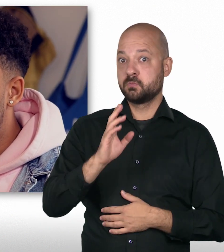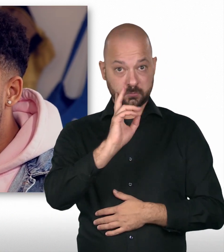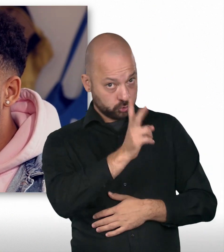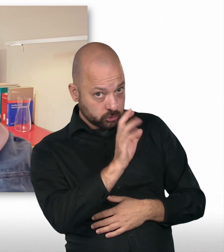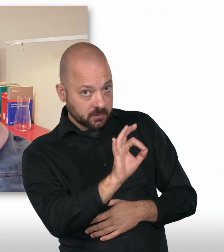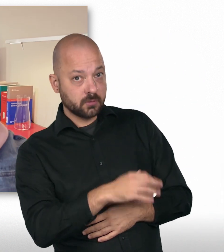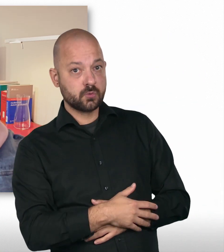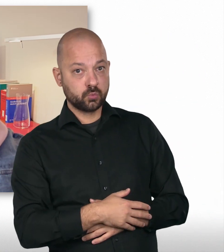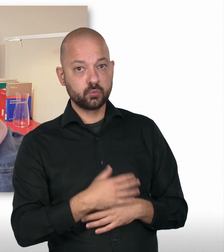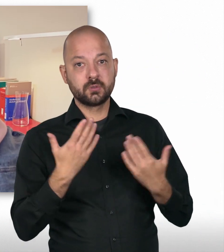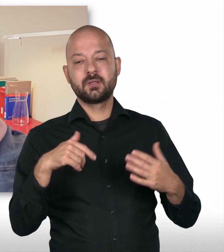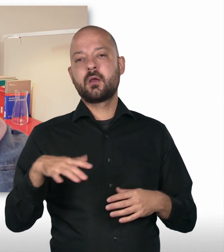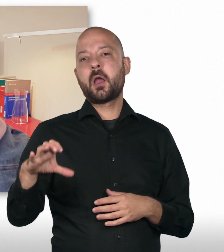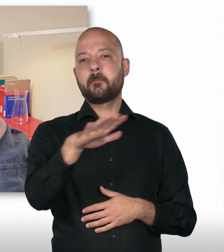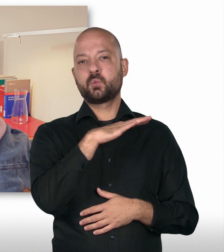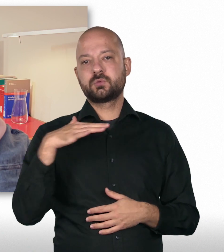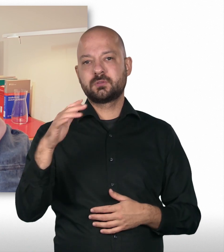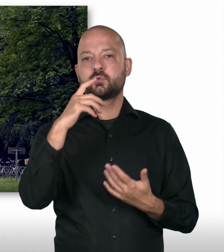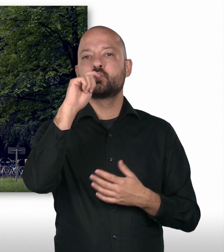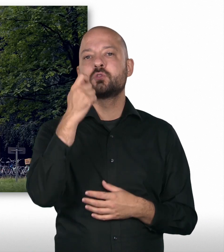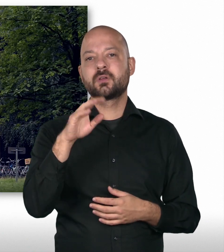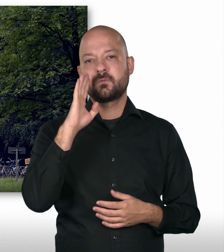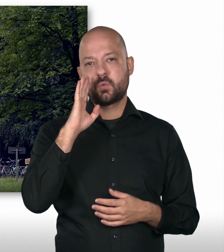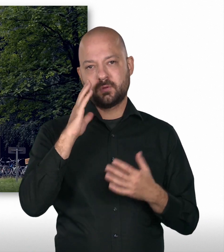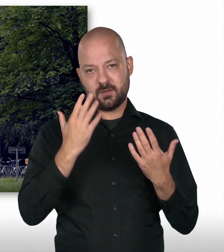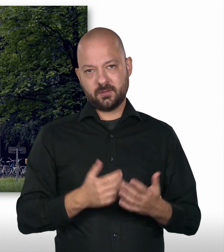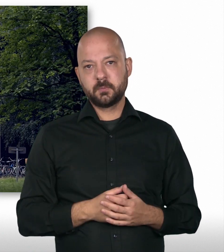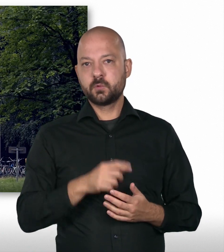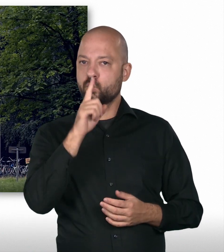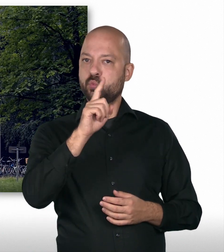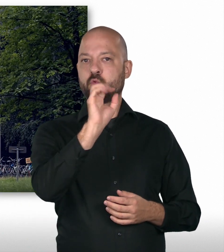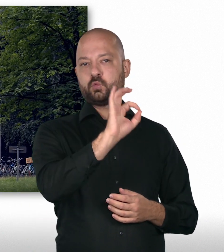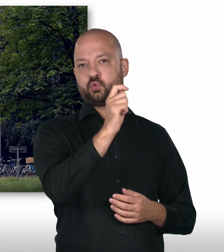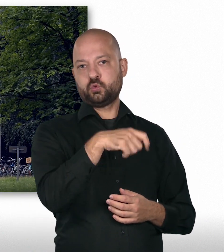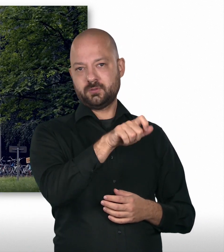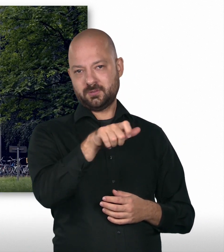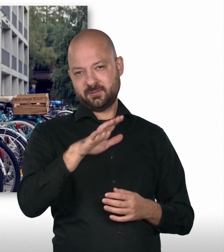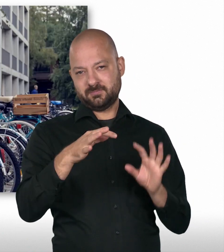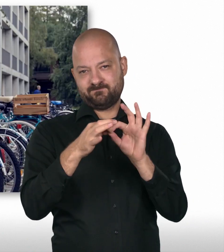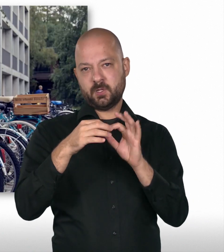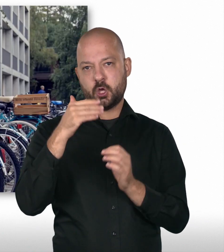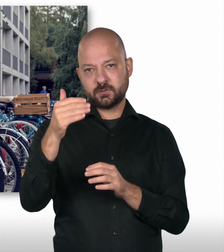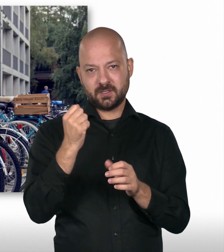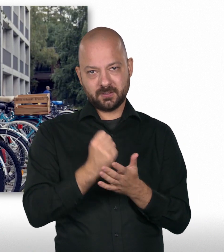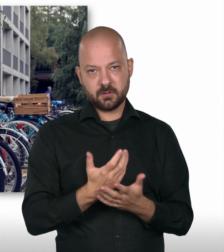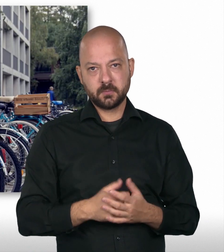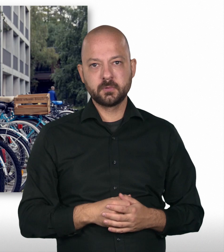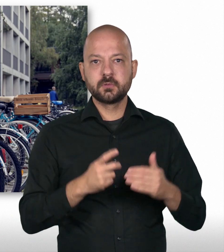Ja, genau. Also wir haben hier einen Campus und da ist auch ein Studentenwohnheim nur für Studierende des Auswärtigen Amtes. Die Häuser